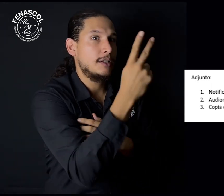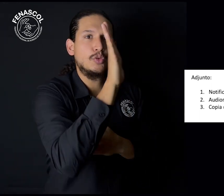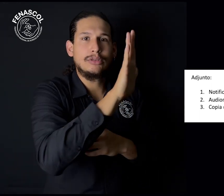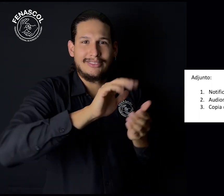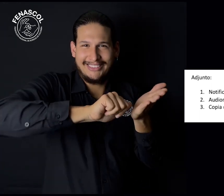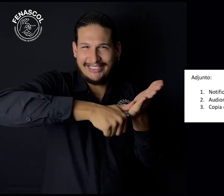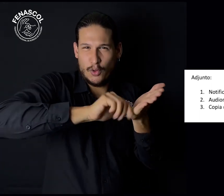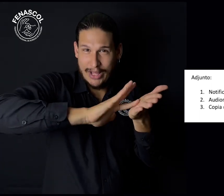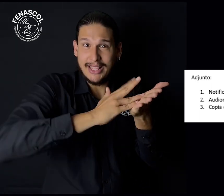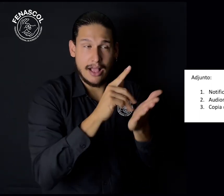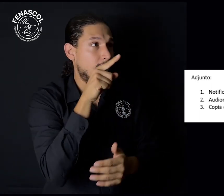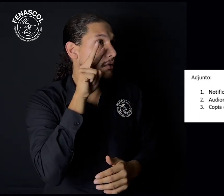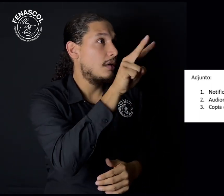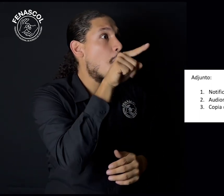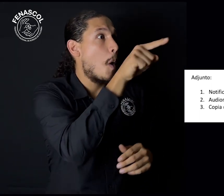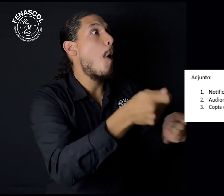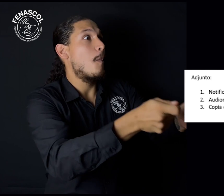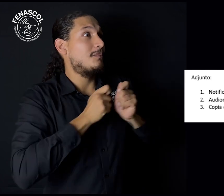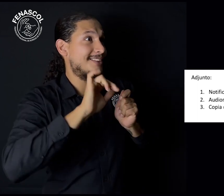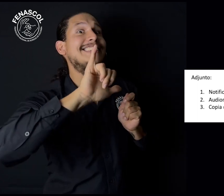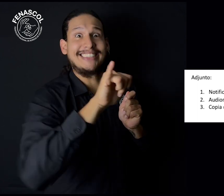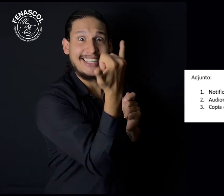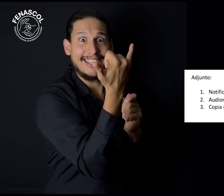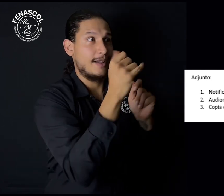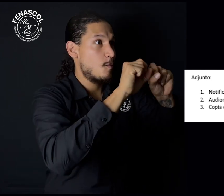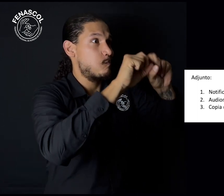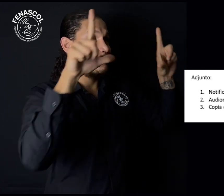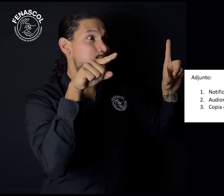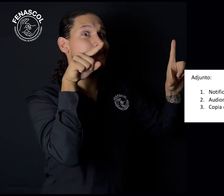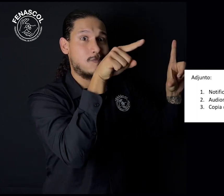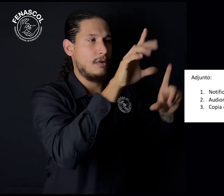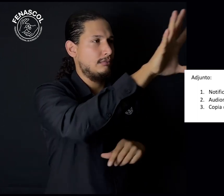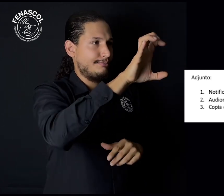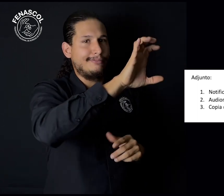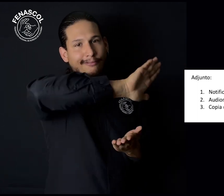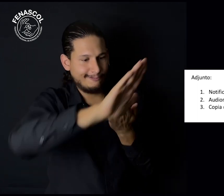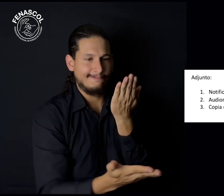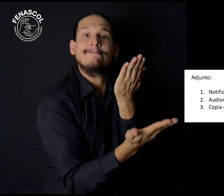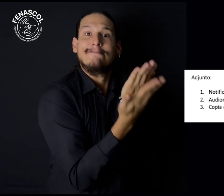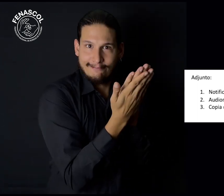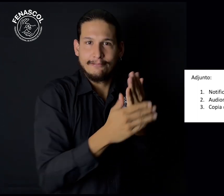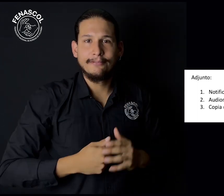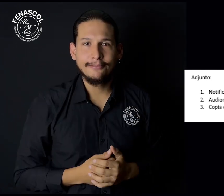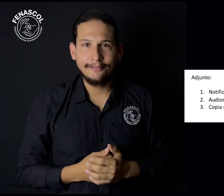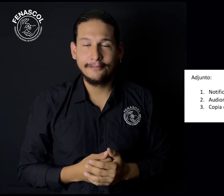ver si son seleccionados como jurado de votación. Si fueron seleccionados, deben tomar un pantallazo